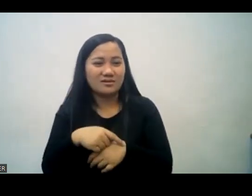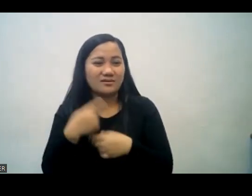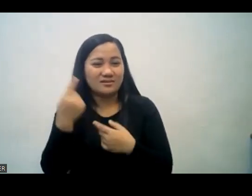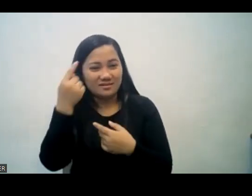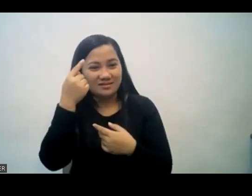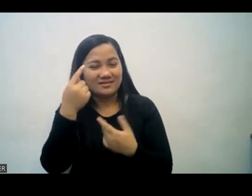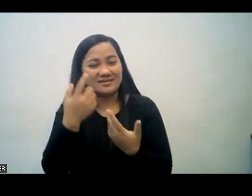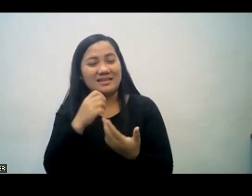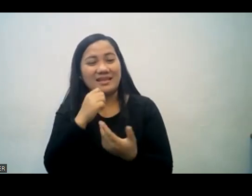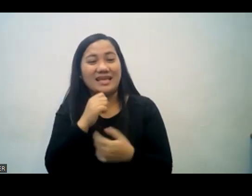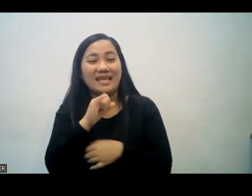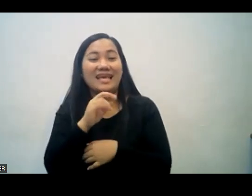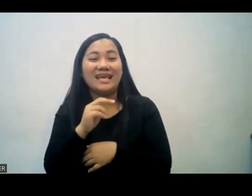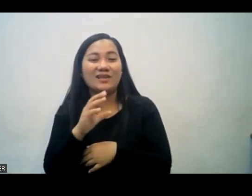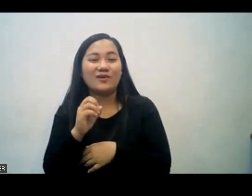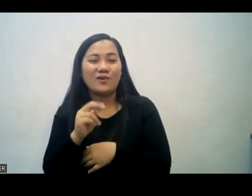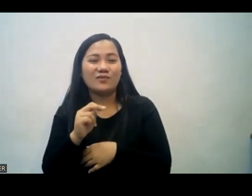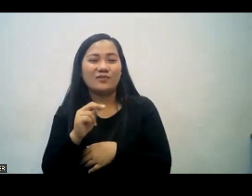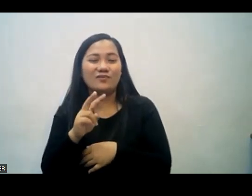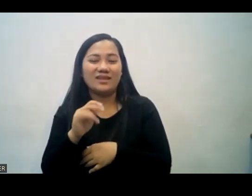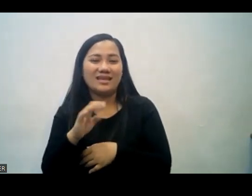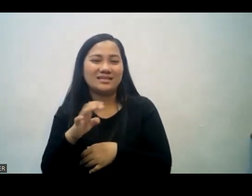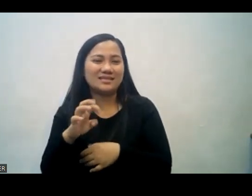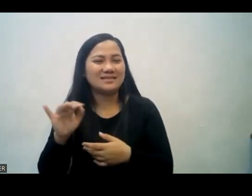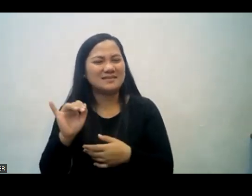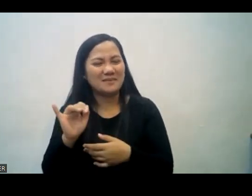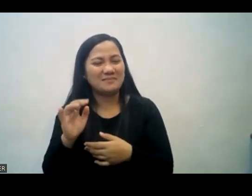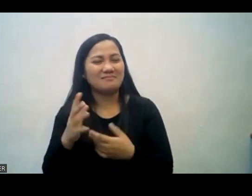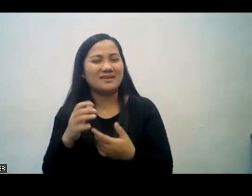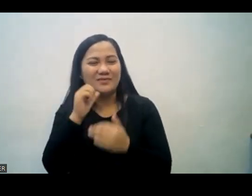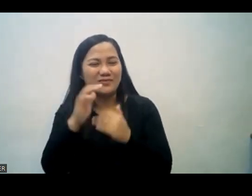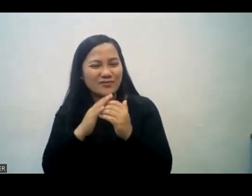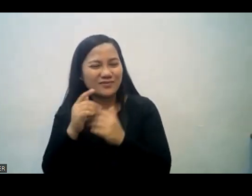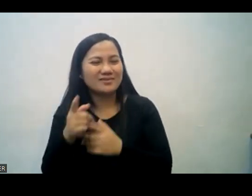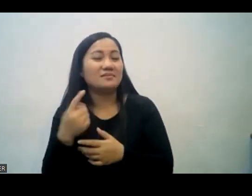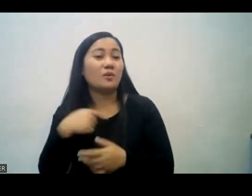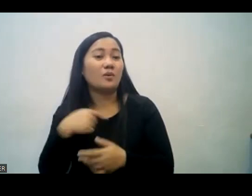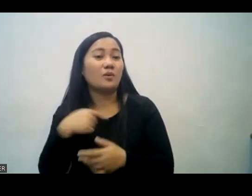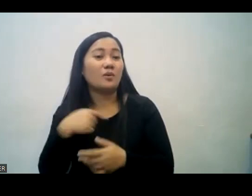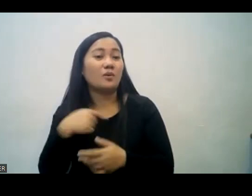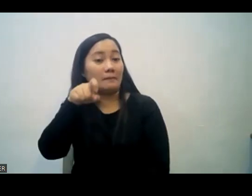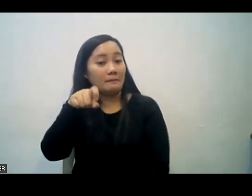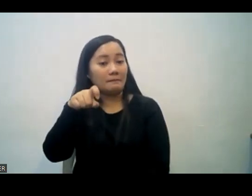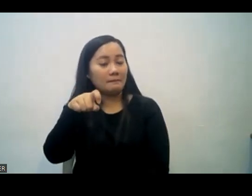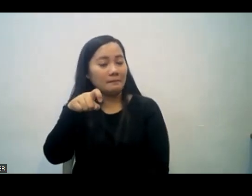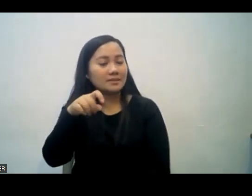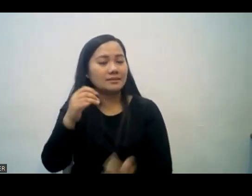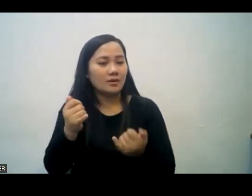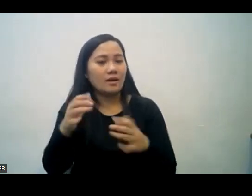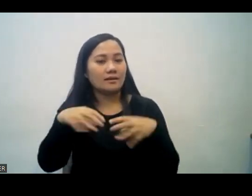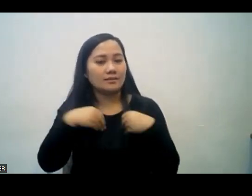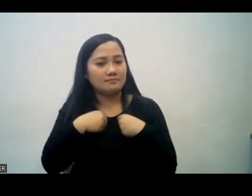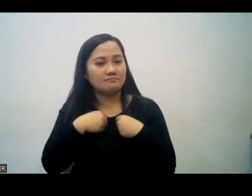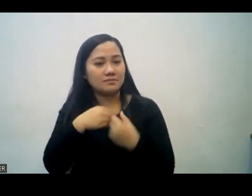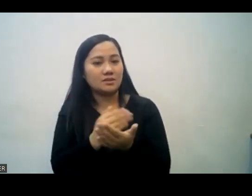kaya tayo ay hindi pa pusakdal. That's why we have to accept someone's fall in the fellowship. kaya nga dapat ay tanggapin po